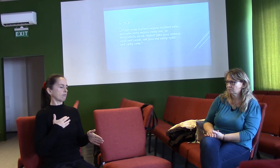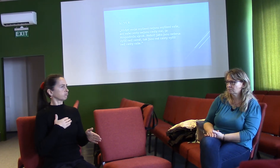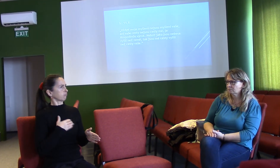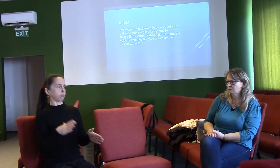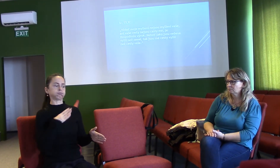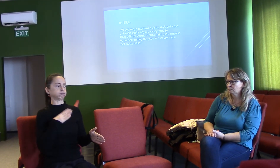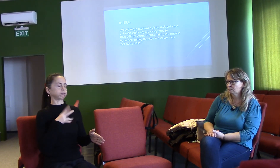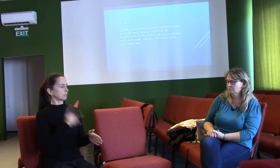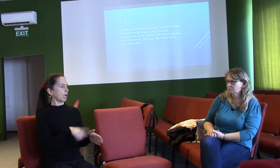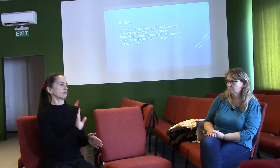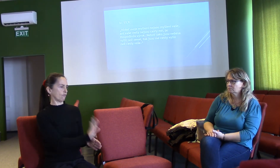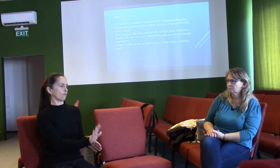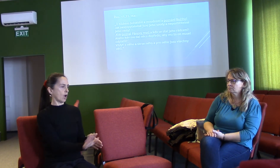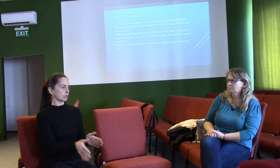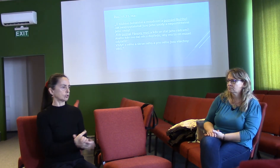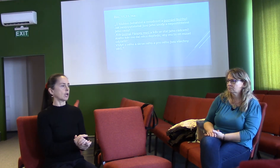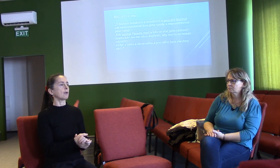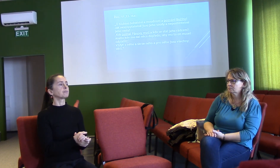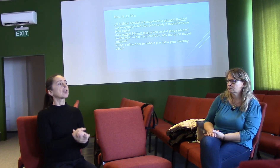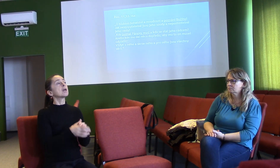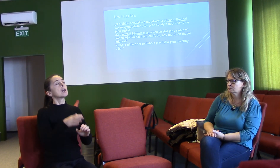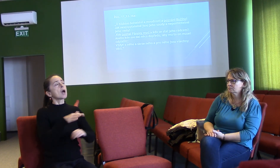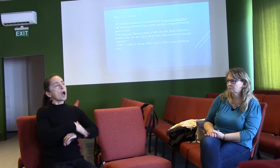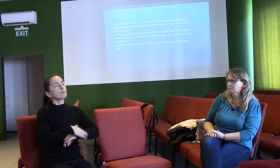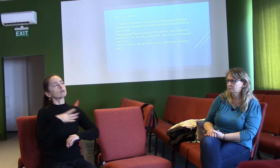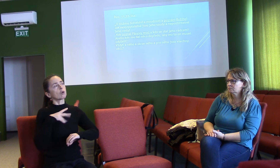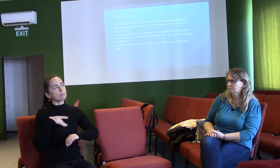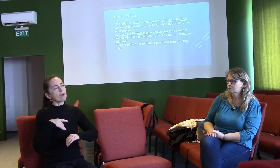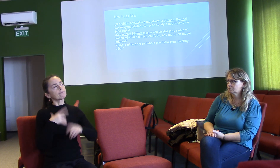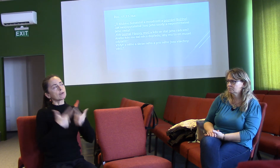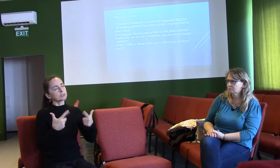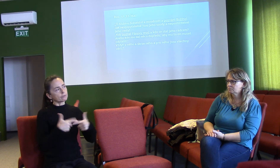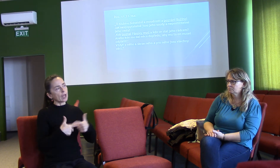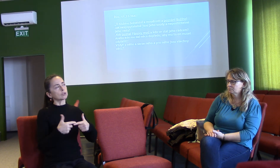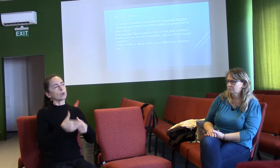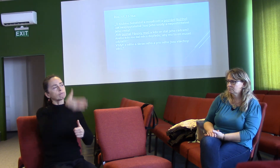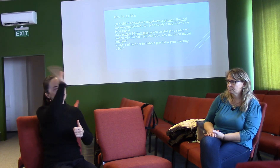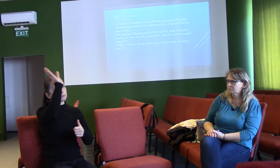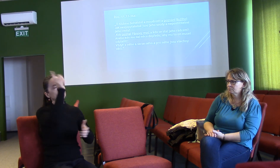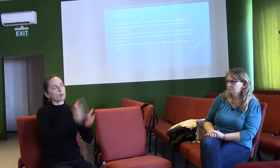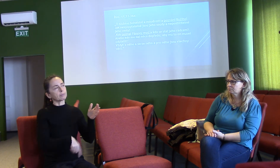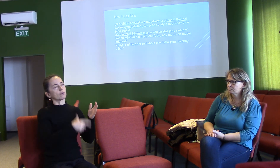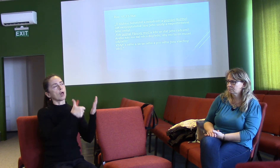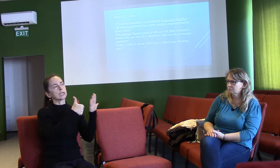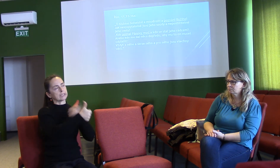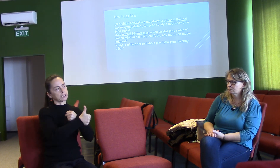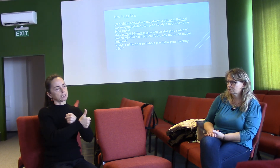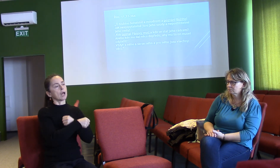A poštol Pavel to ještě vyjadruje v Římanům v 11. kapitole o hlubinu bohatství a